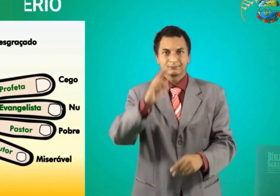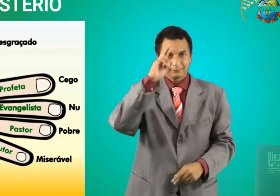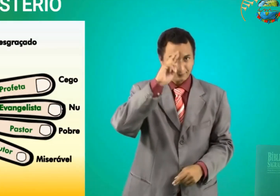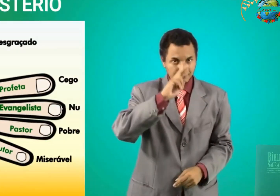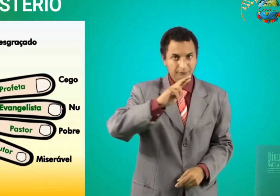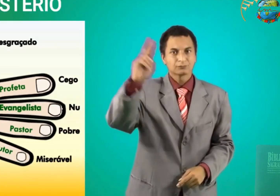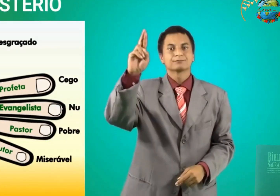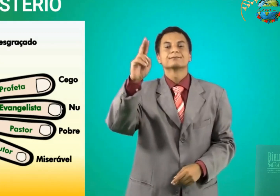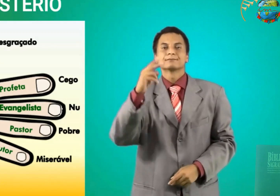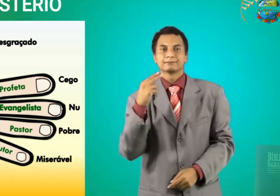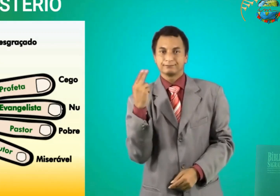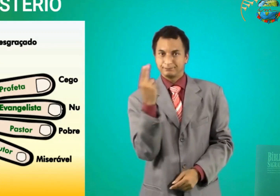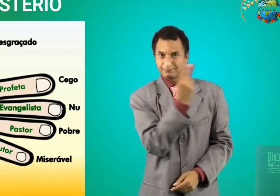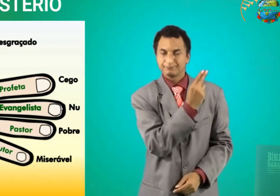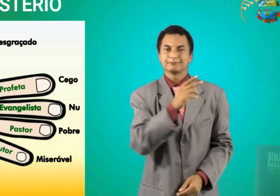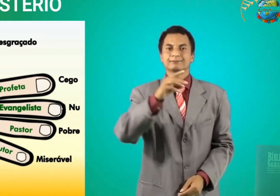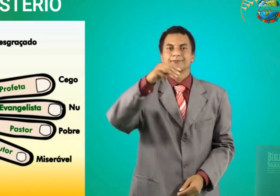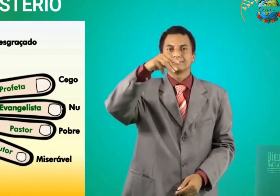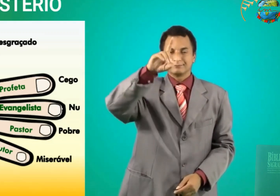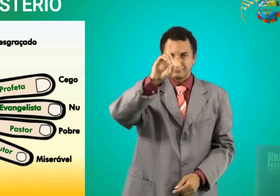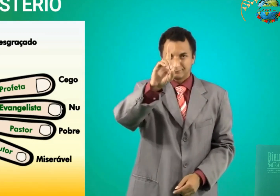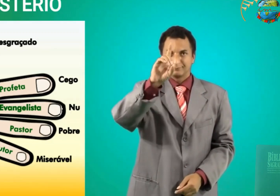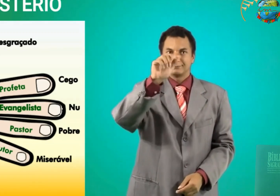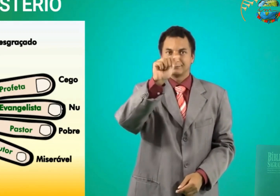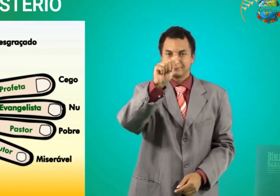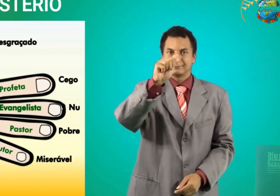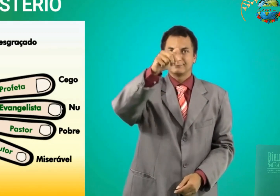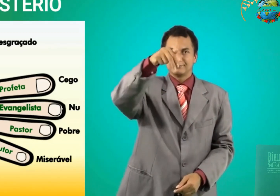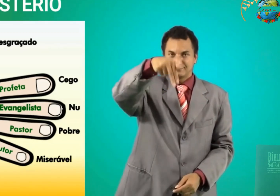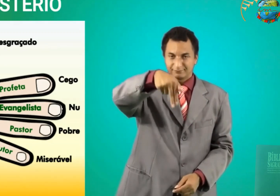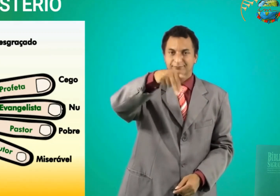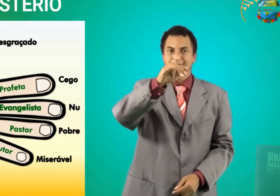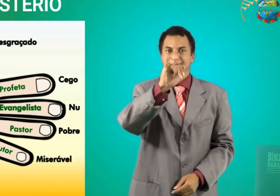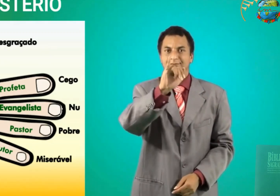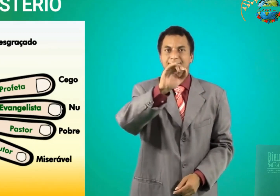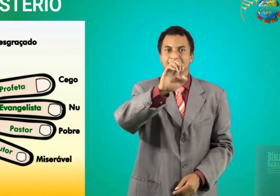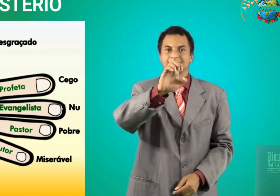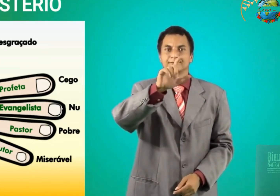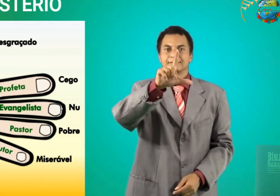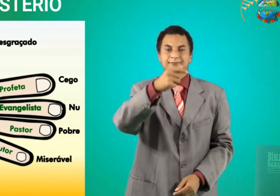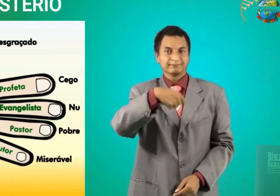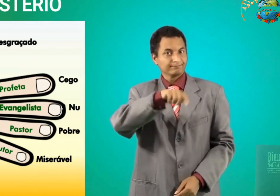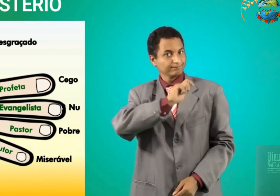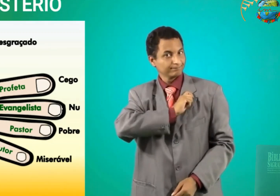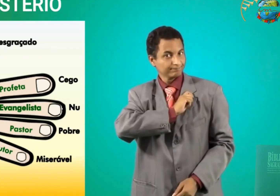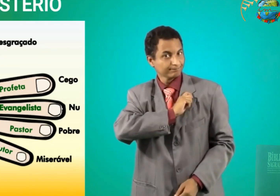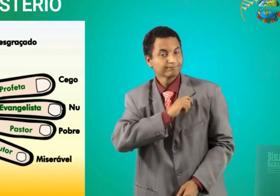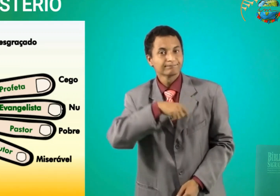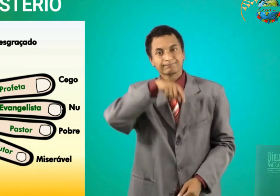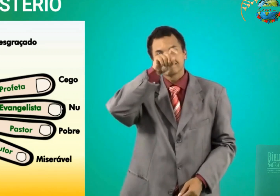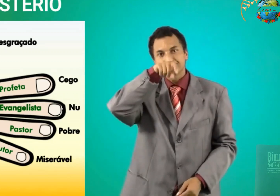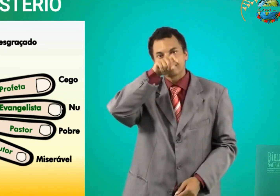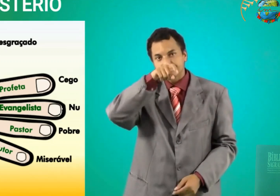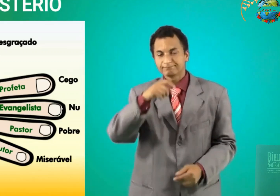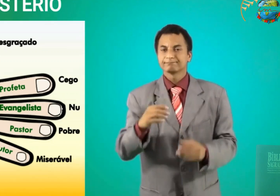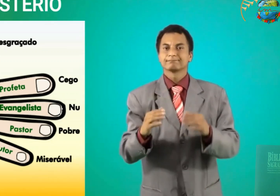A paz do Senhor Senhor Jesus Meu nome é Daniel, esse é o meu sinal